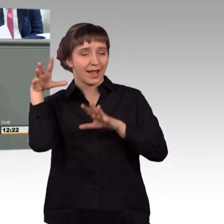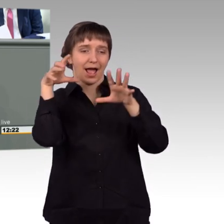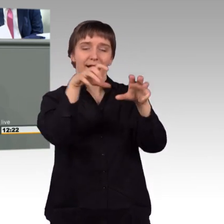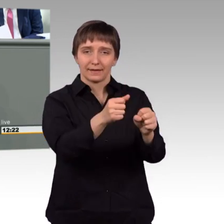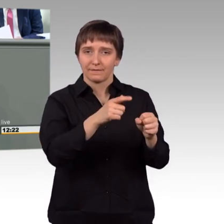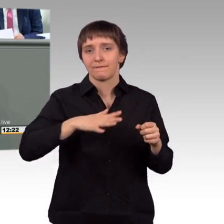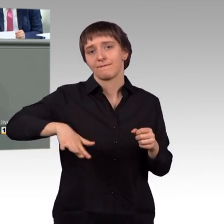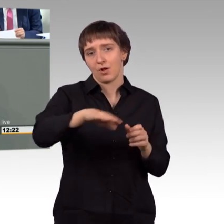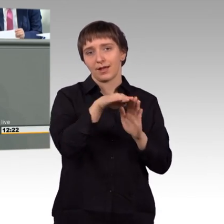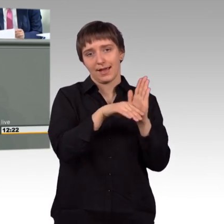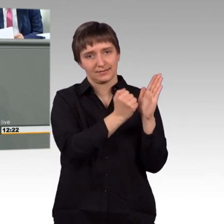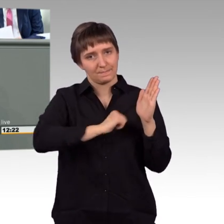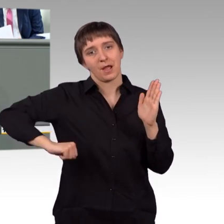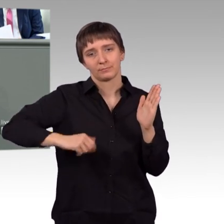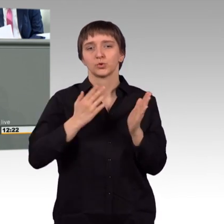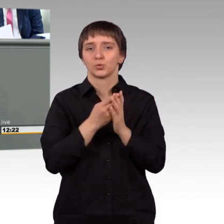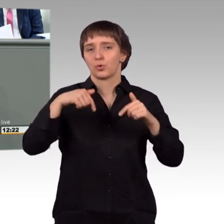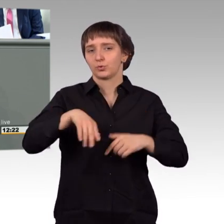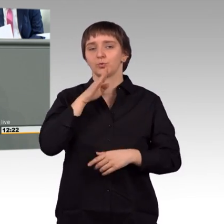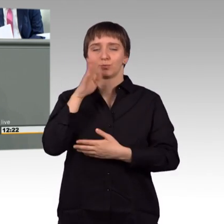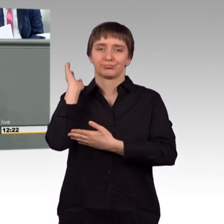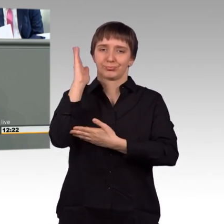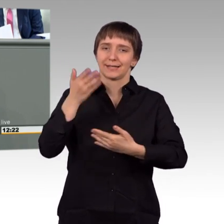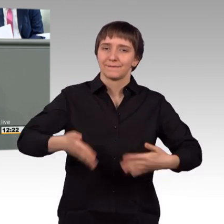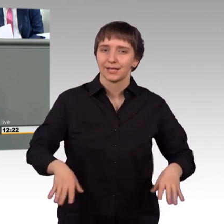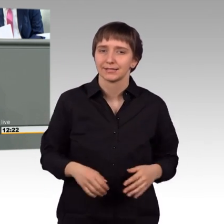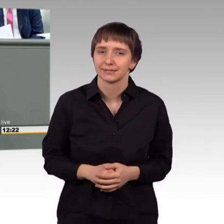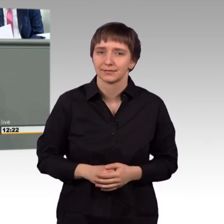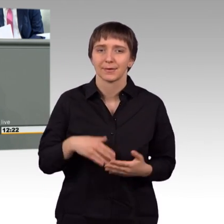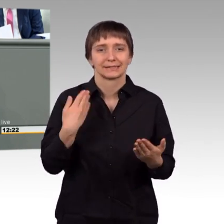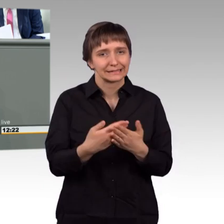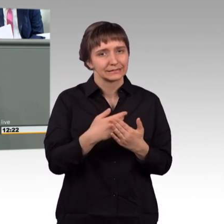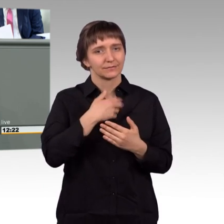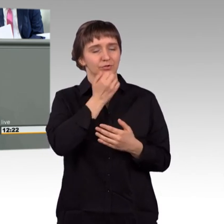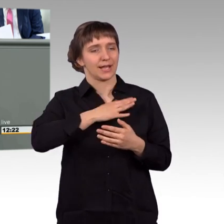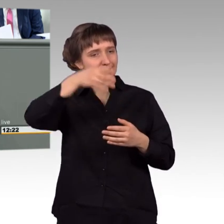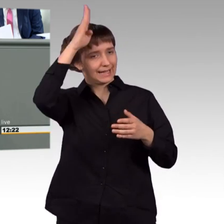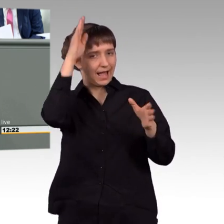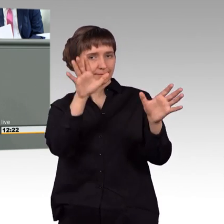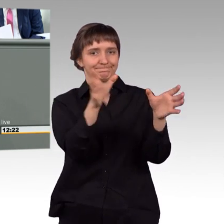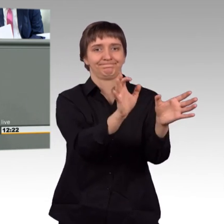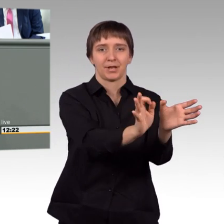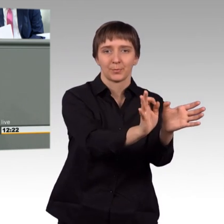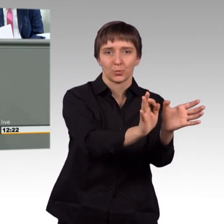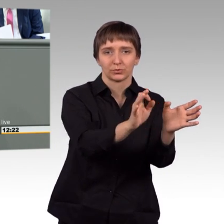Mir geht es konstruktiv darum, dass wir den Irak zusammenhalten, dass wir die Kurden in Nordkurdistan ermutigen,